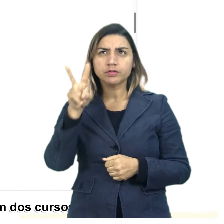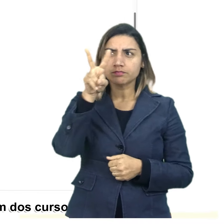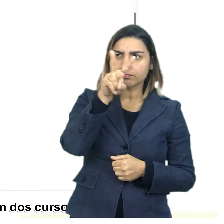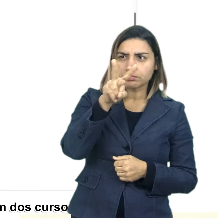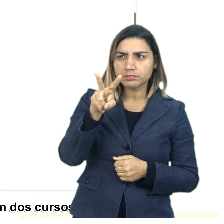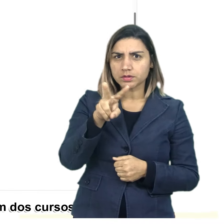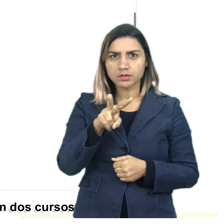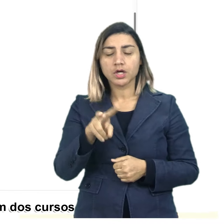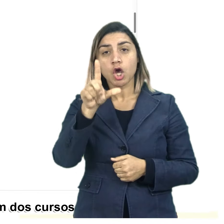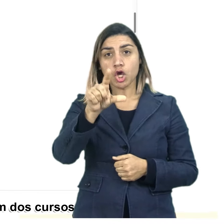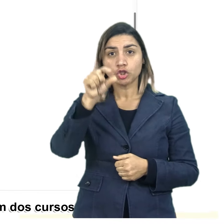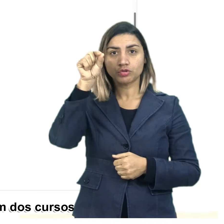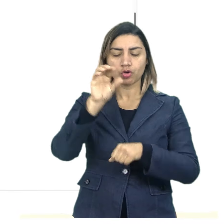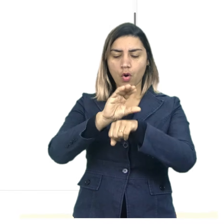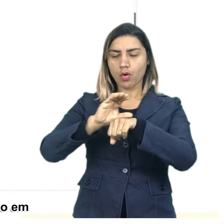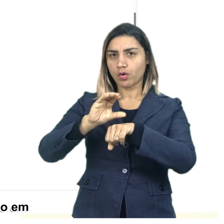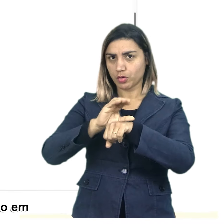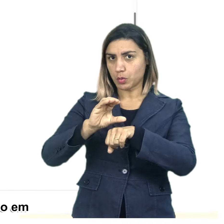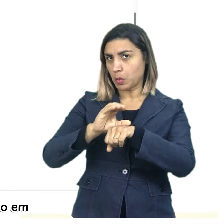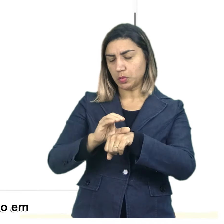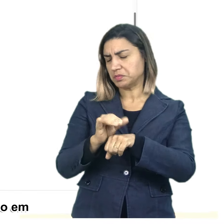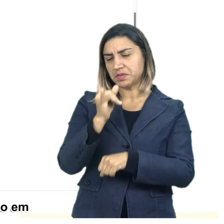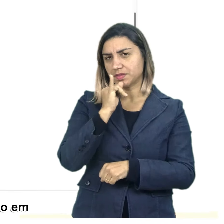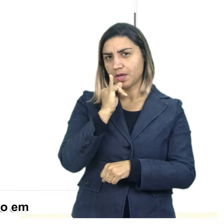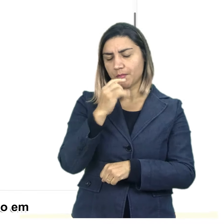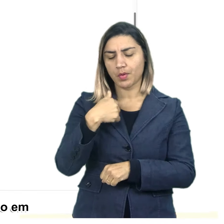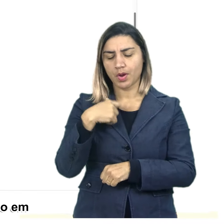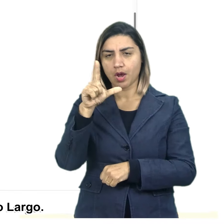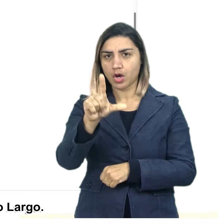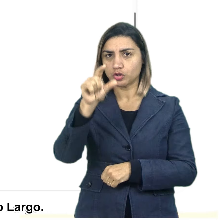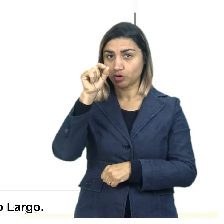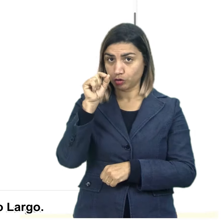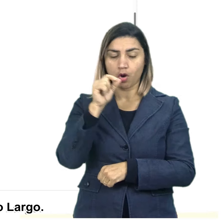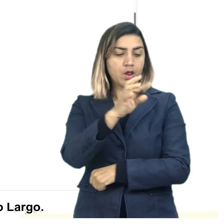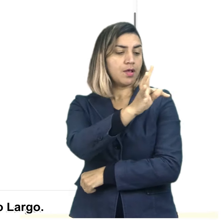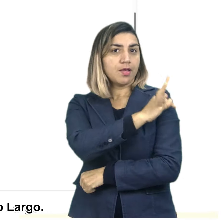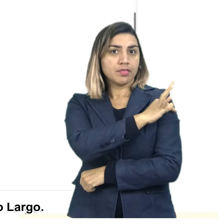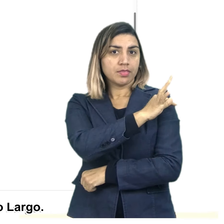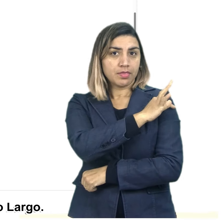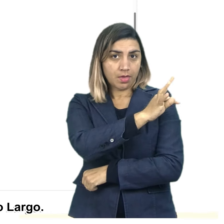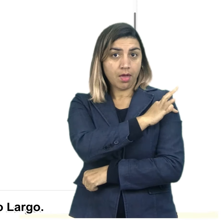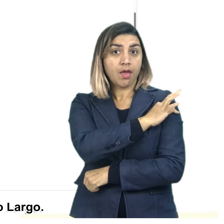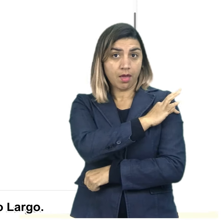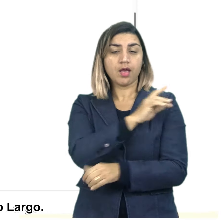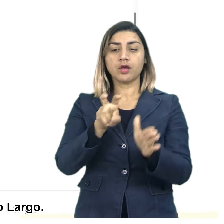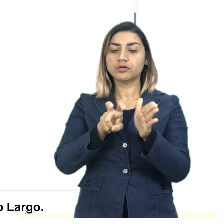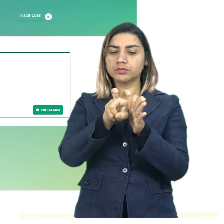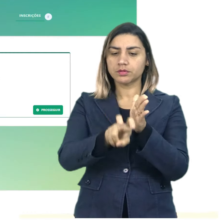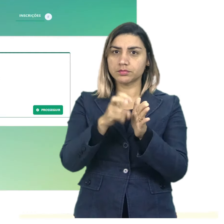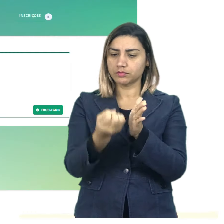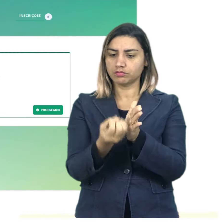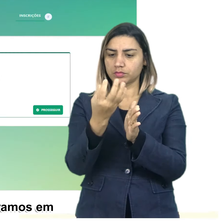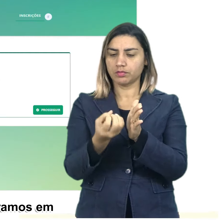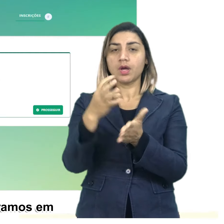selecionar um dos cursos. Aqui eu vou selecionar técnico em agroecologia do campus Campo